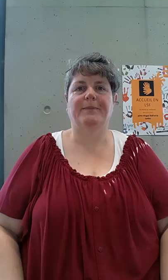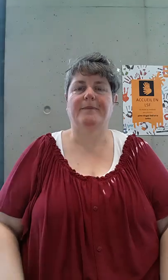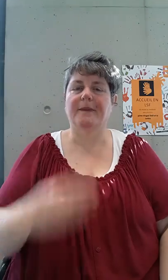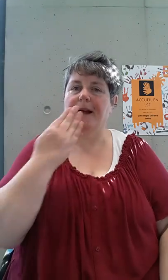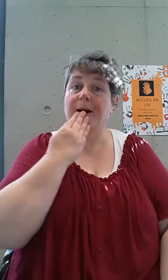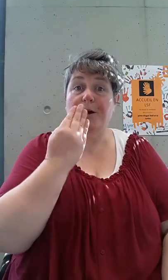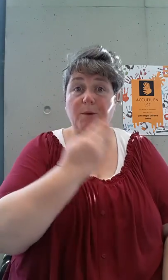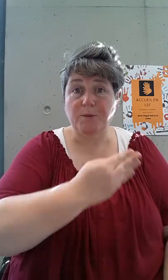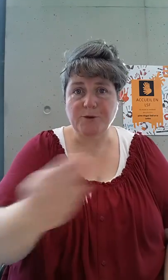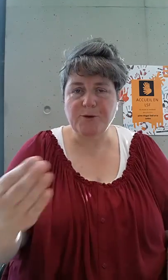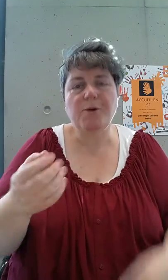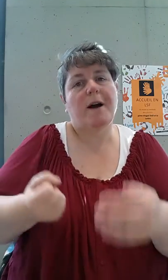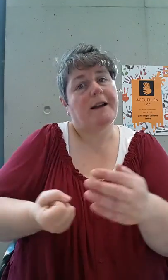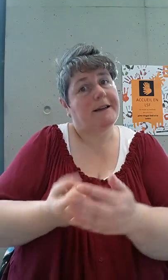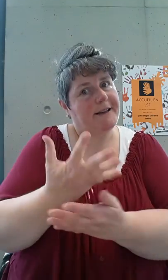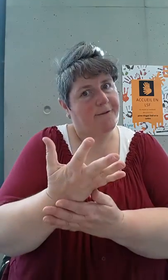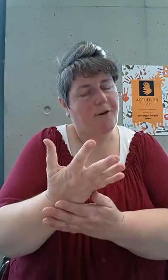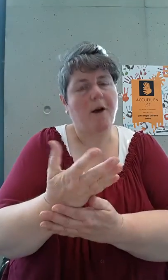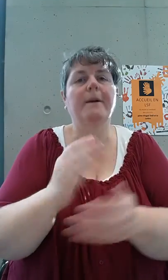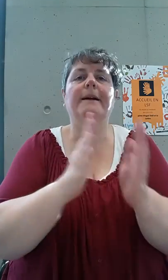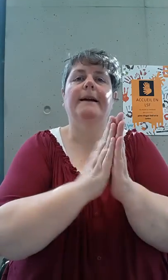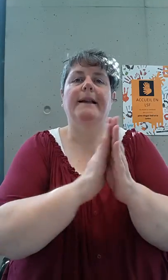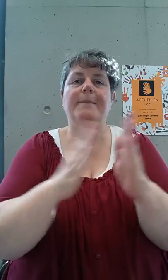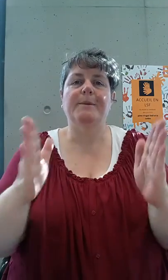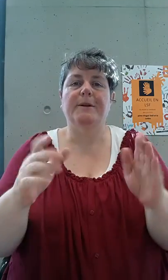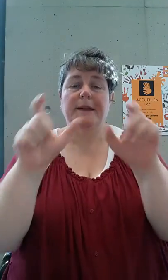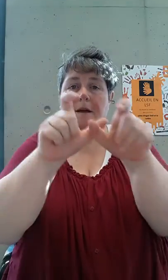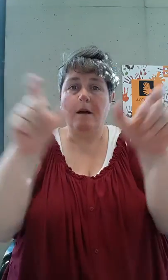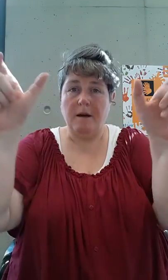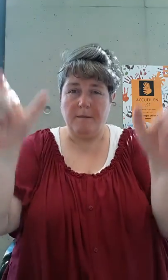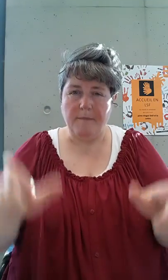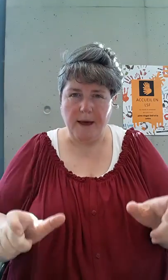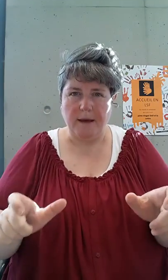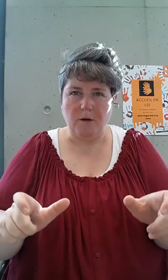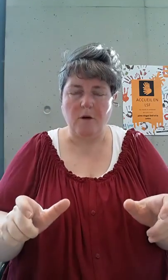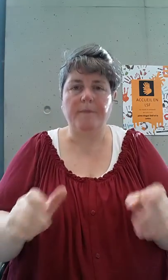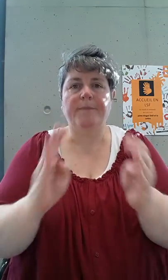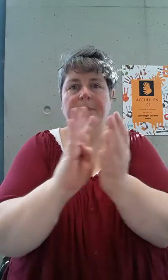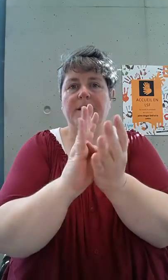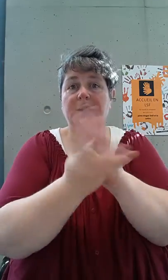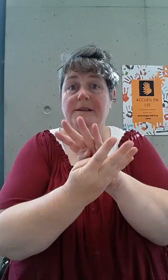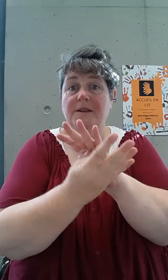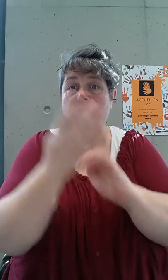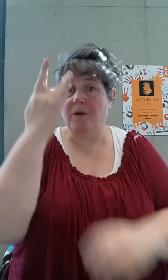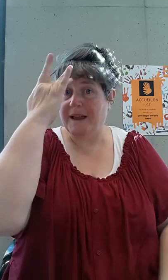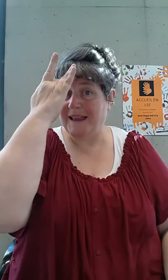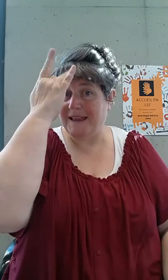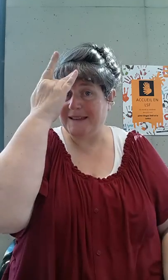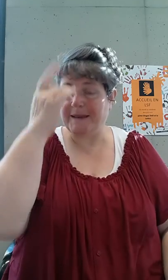On voir la bibliothèque là On grand plaisir On a